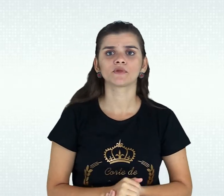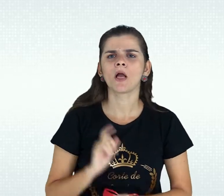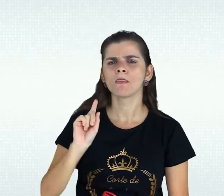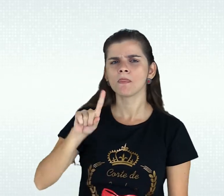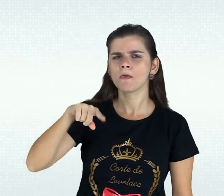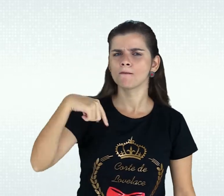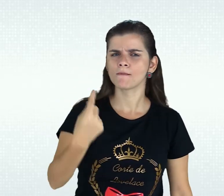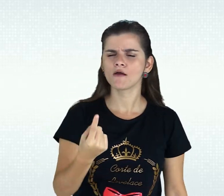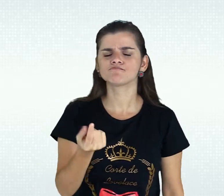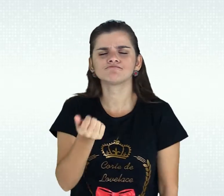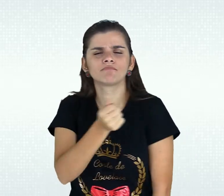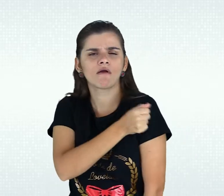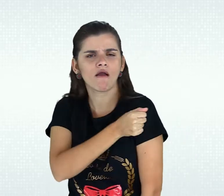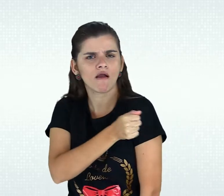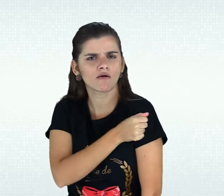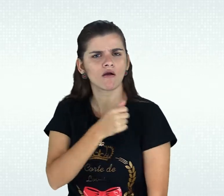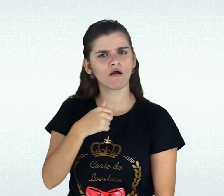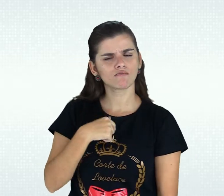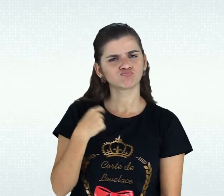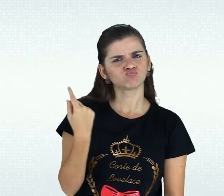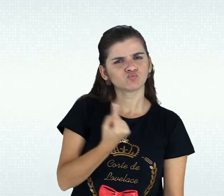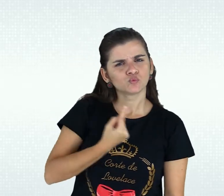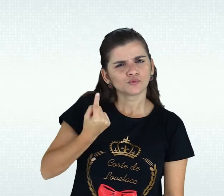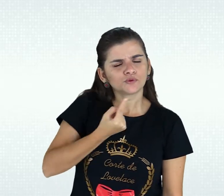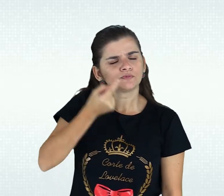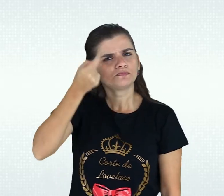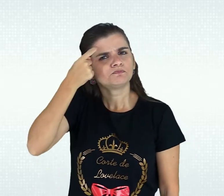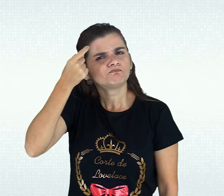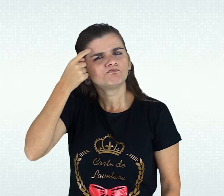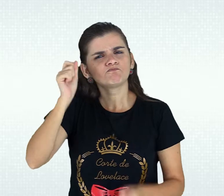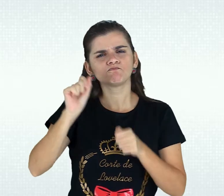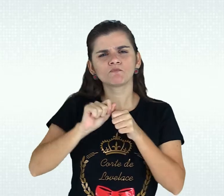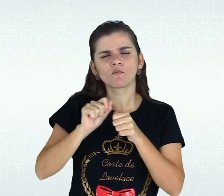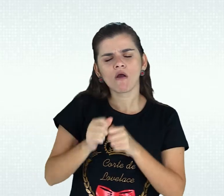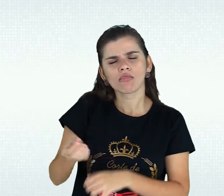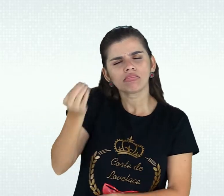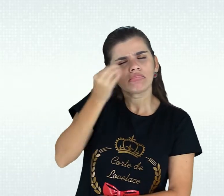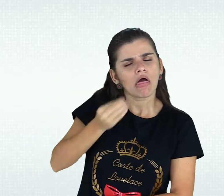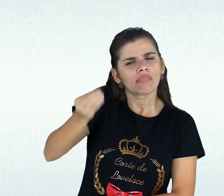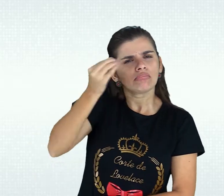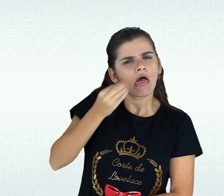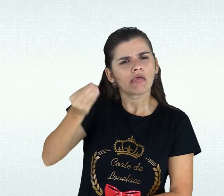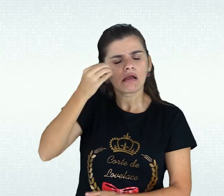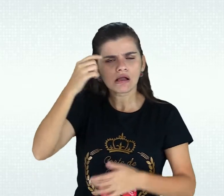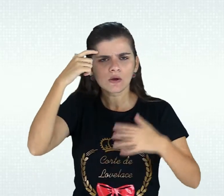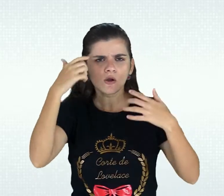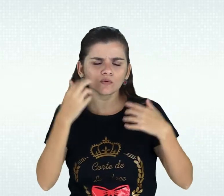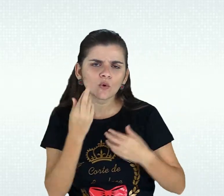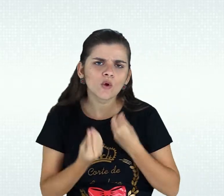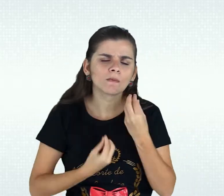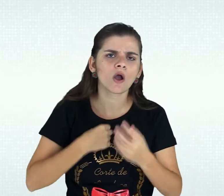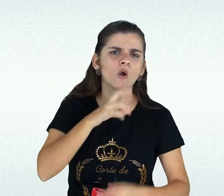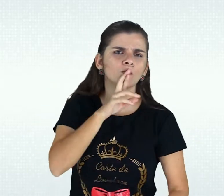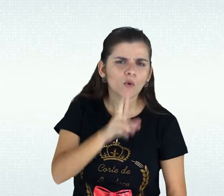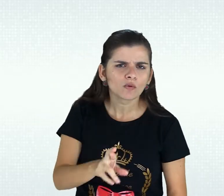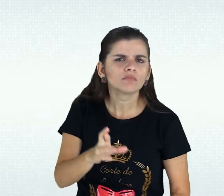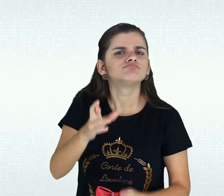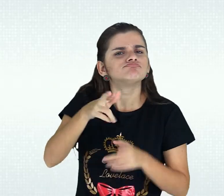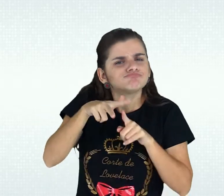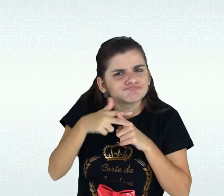dispunha de tempo para reflexão e tentativas de forma individual de práticas de atividade. Para caso